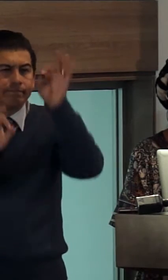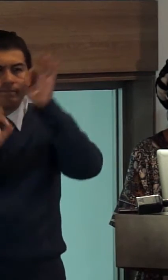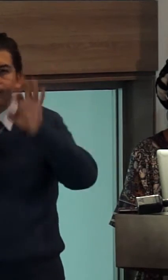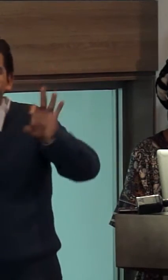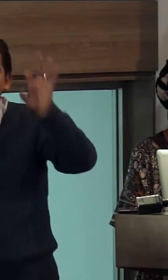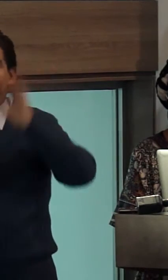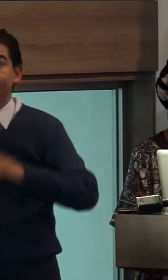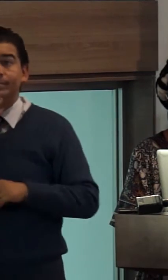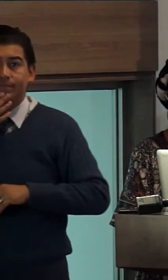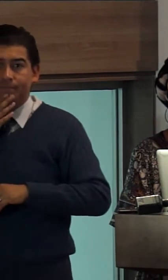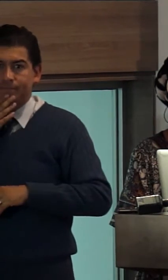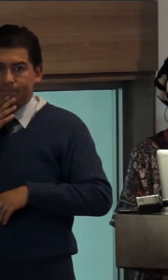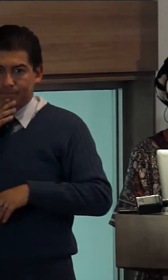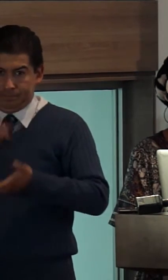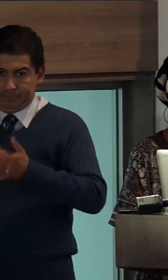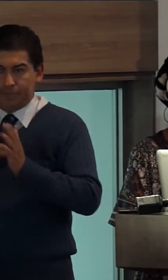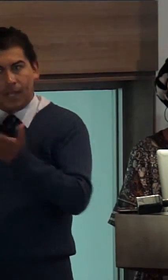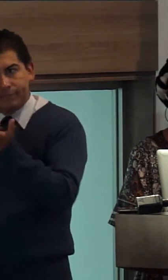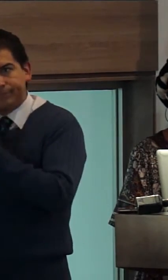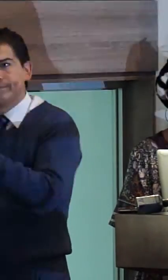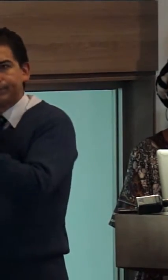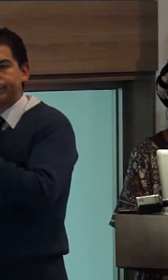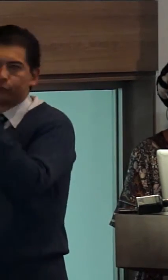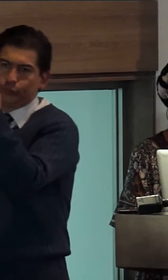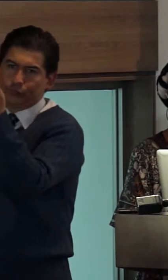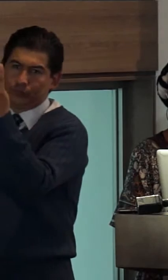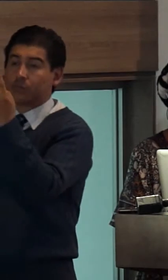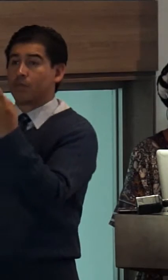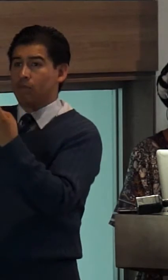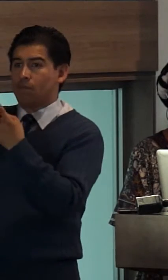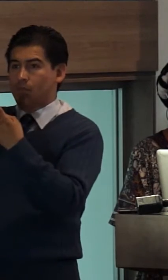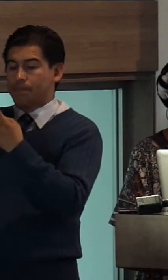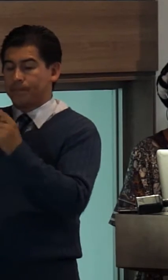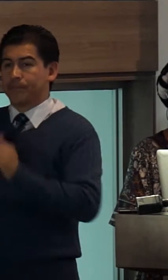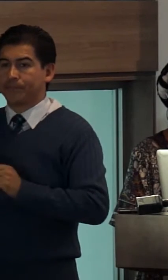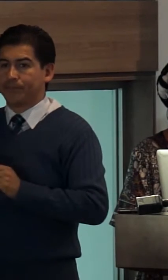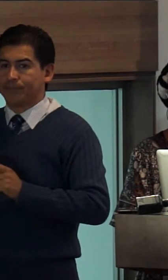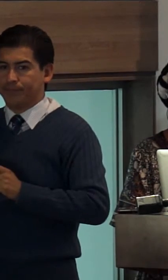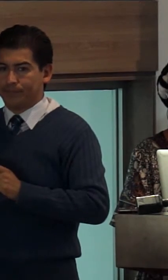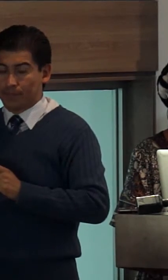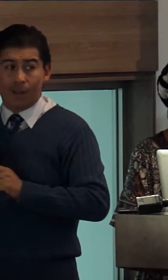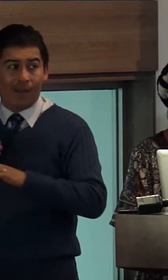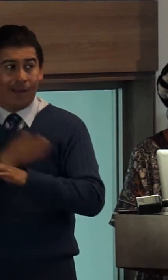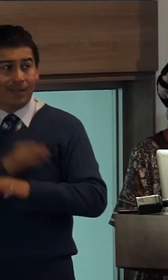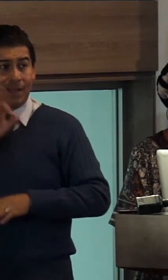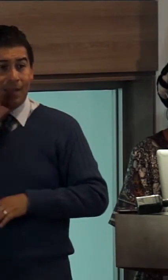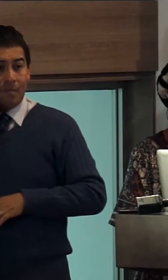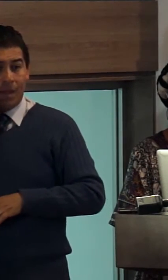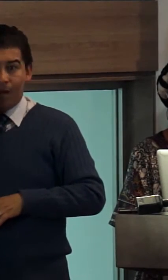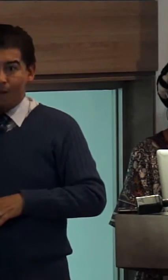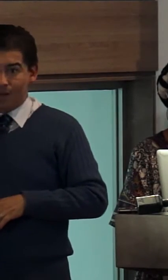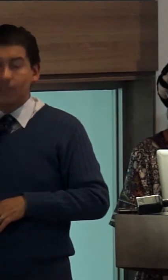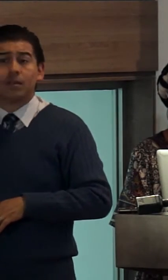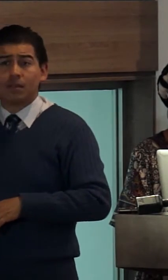tienen que ser comprendidos en dos vías La primera vía es a la luz del enfoque ya lo había dicho Tamara y Ramiro de los